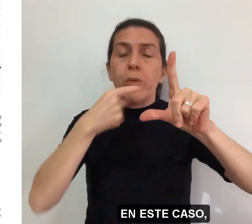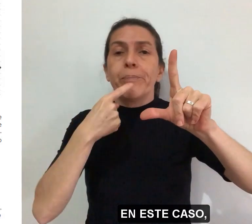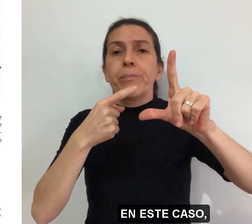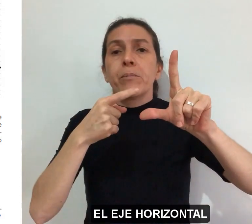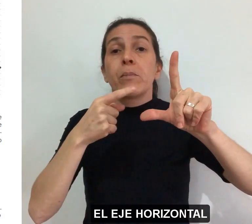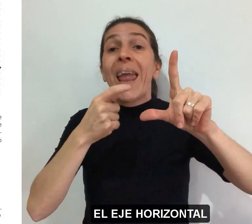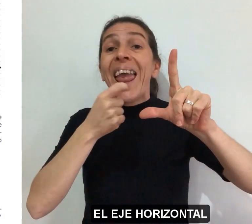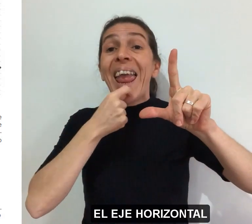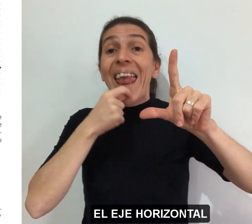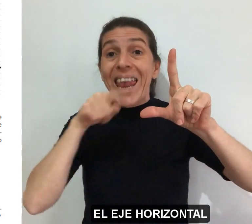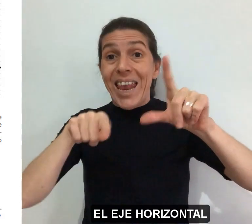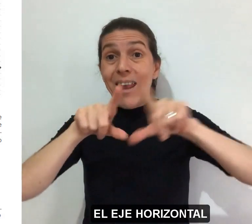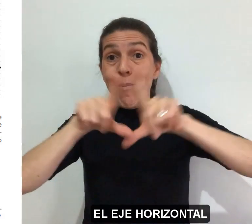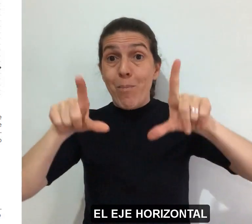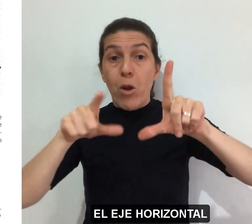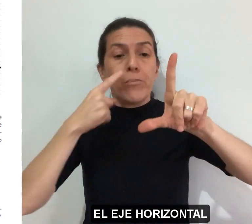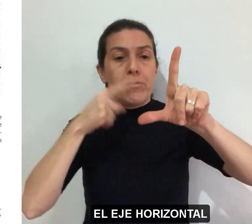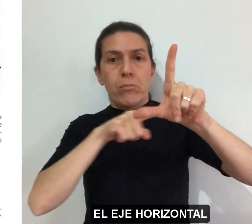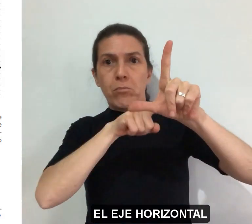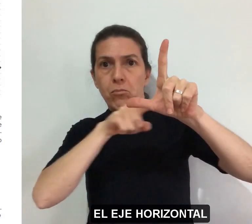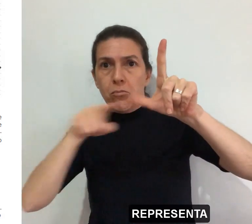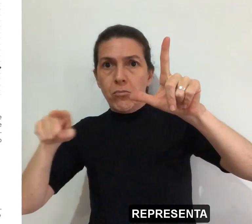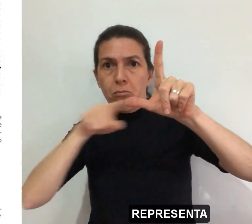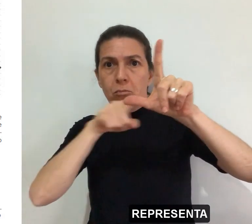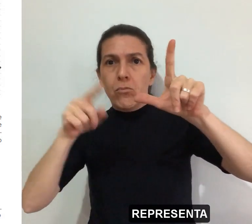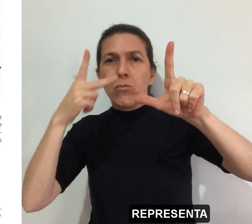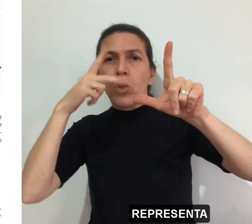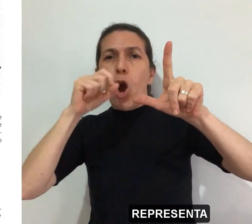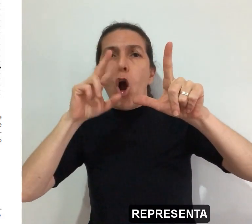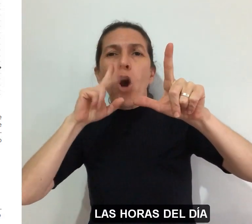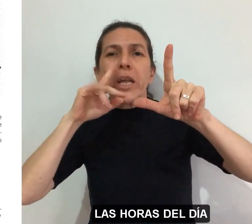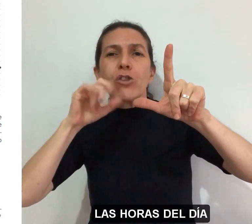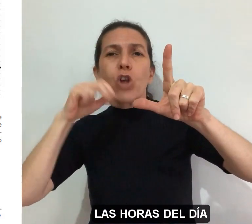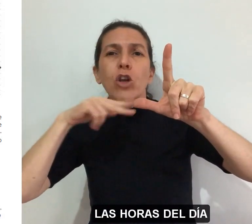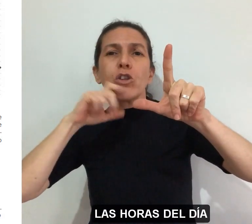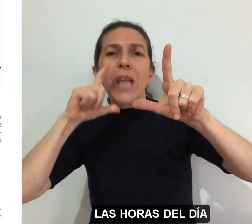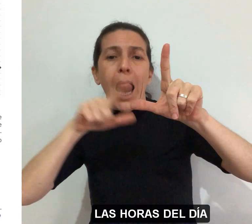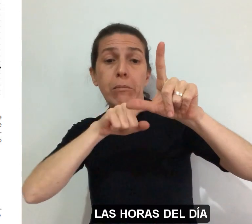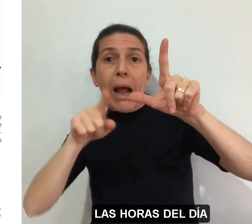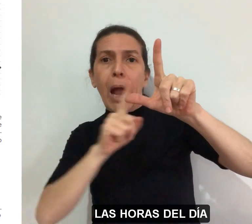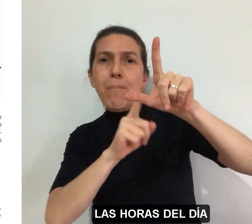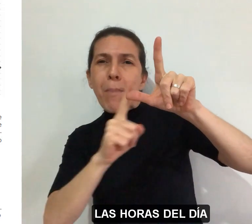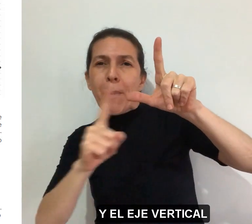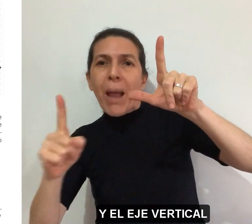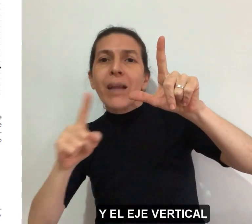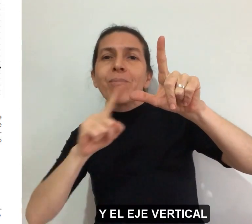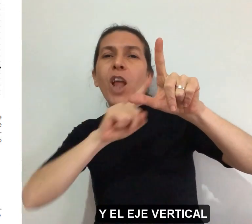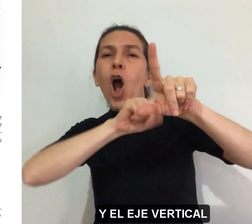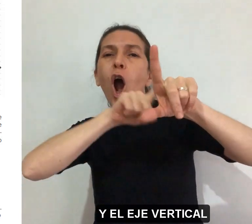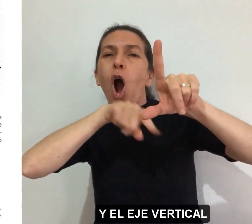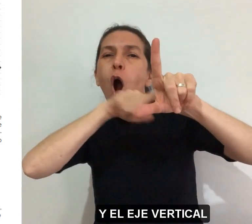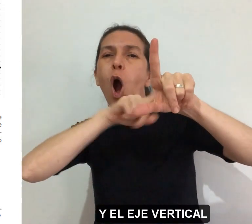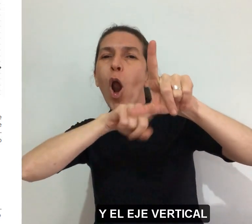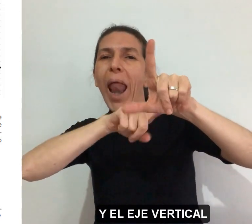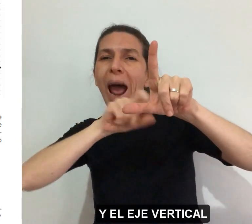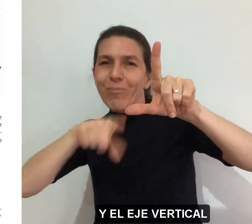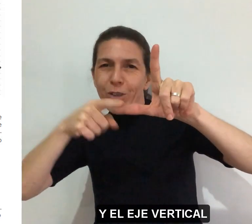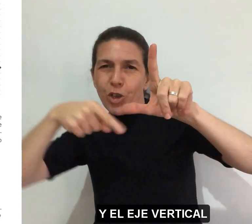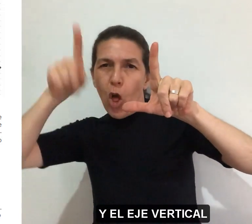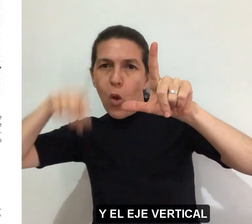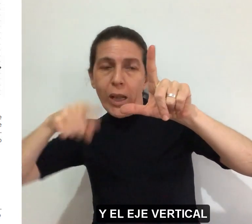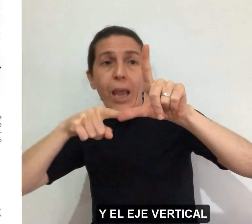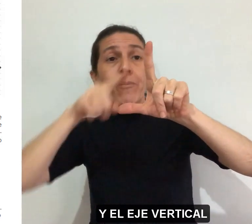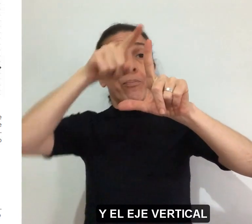caso, el eje horizontal representa las horas del día, y el eje